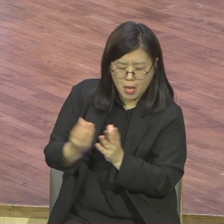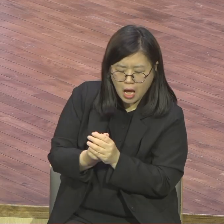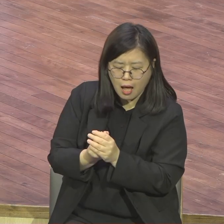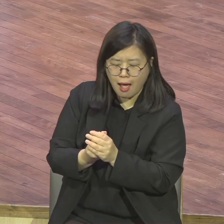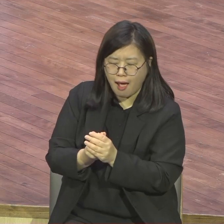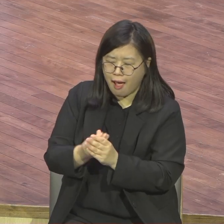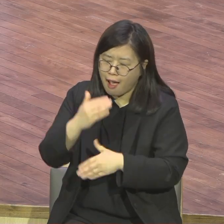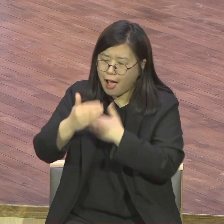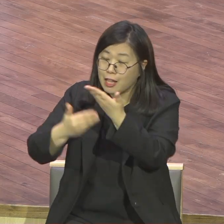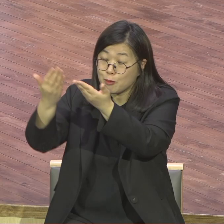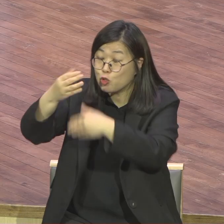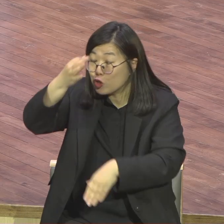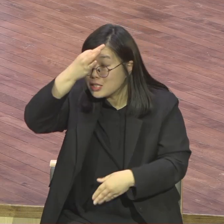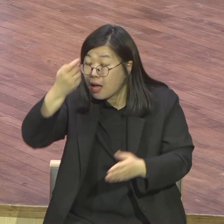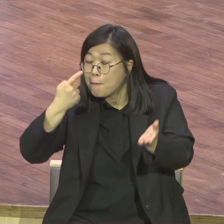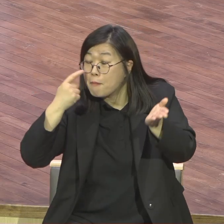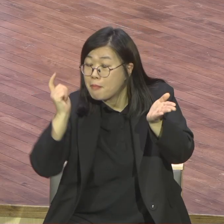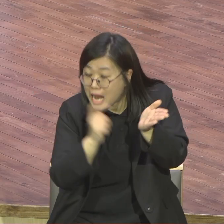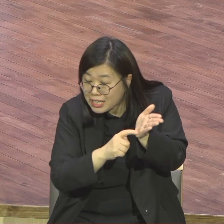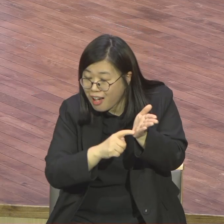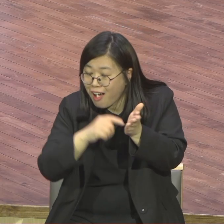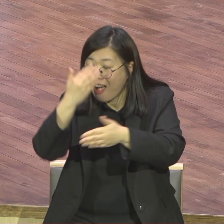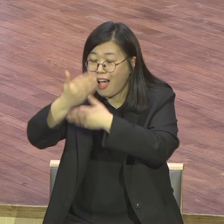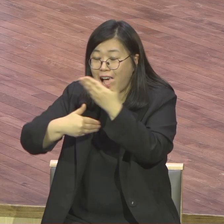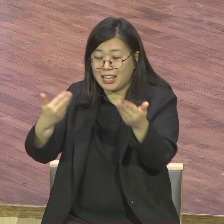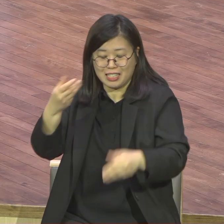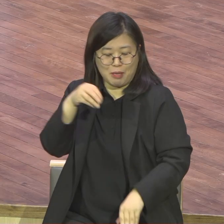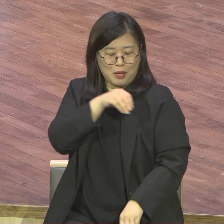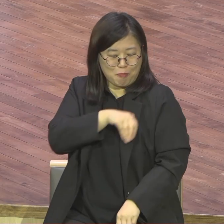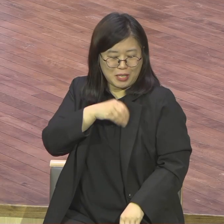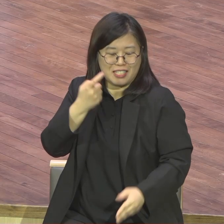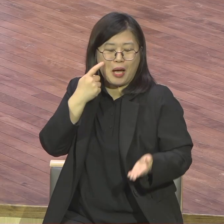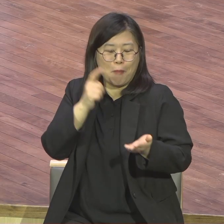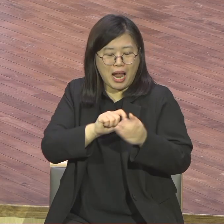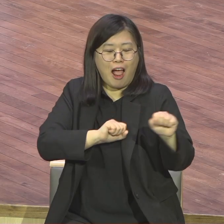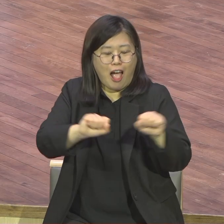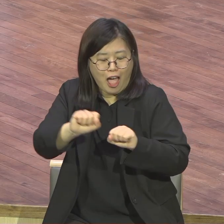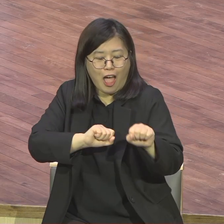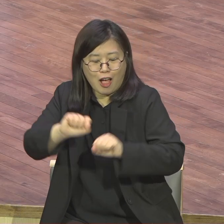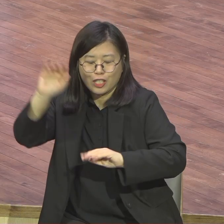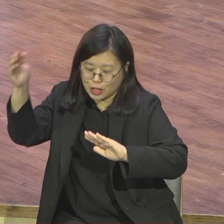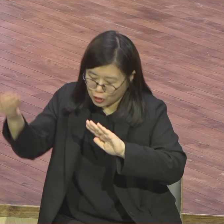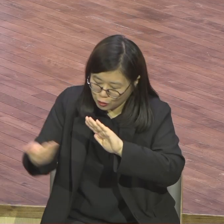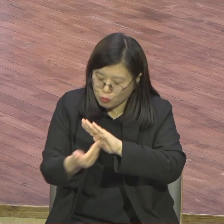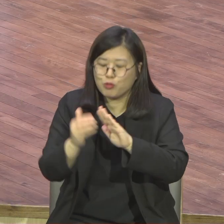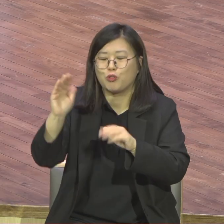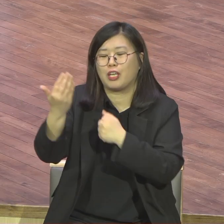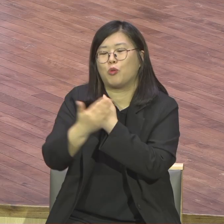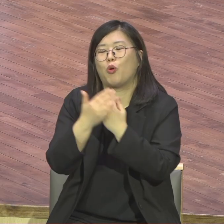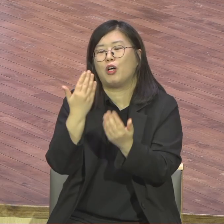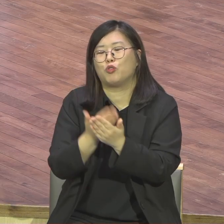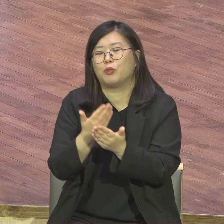미션을 실행해 나가는 하나님의 사람들이 되게 도와주옵소서 절대로 우연이란 것은 없고